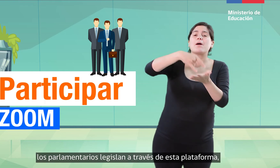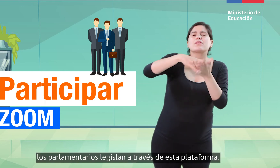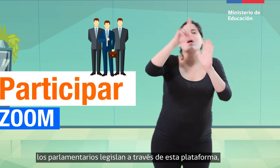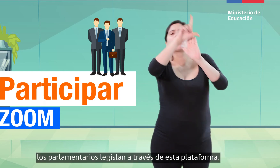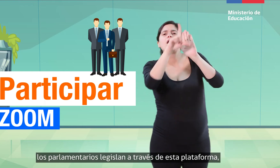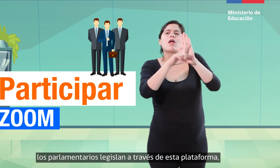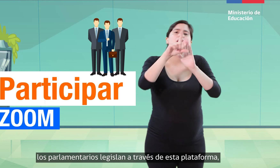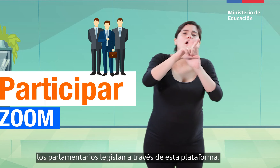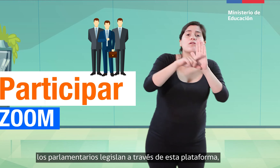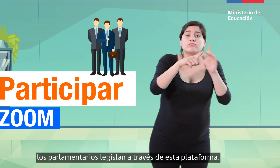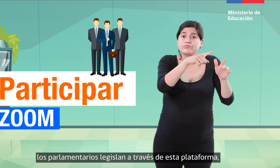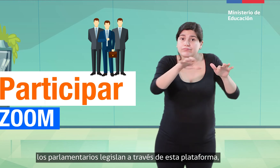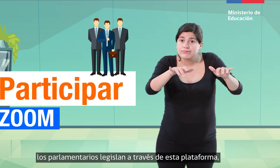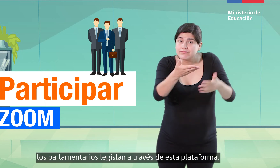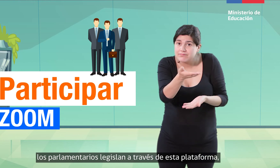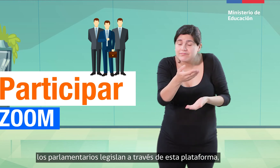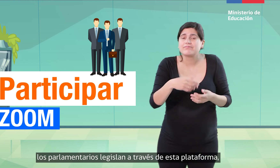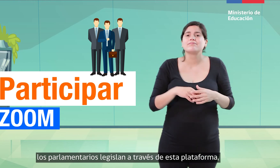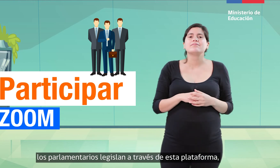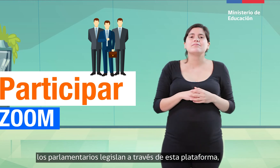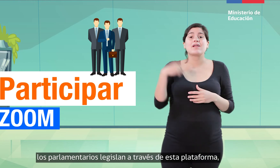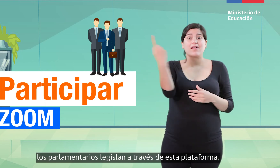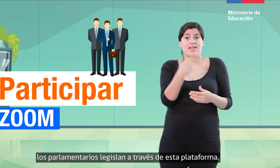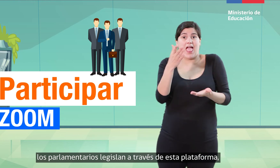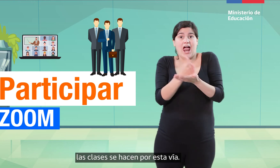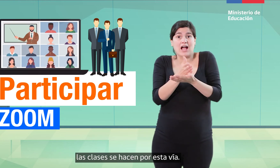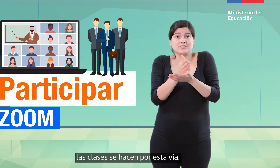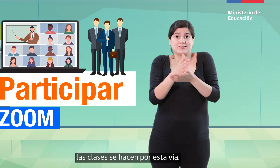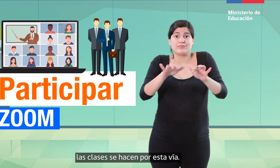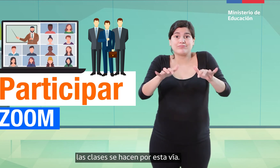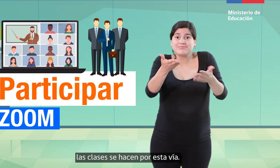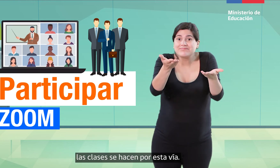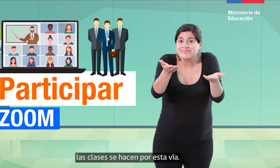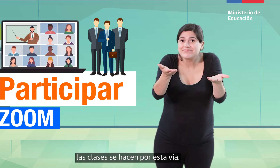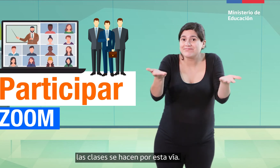parlamentarios legislan a través de esta plataforma. Las clases se hacen por esta vía.